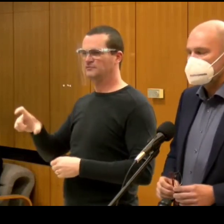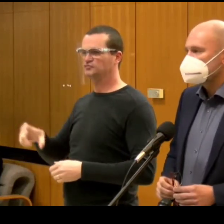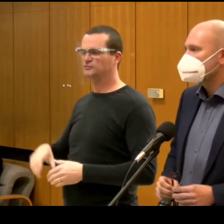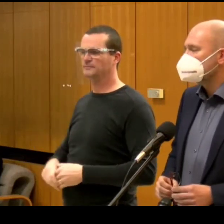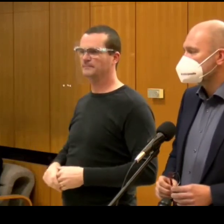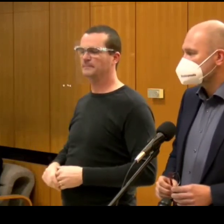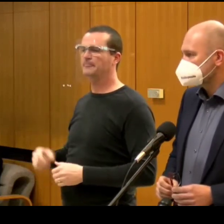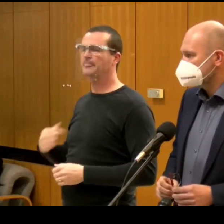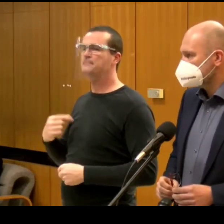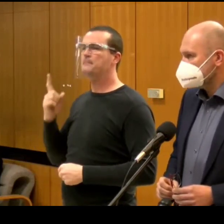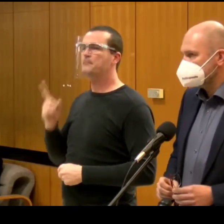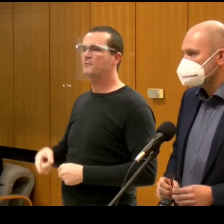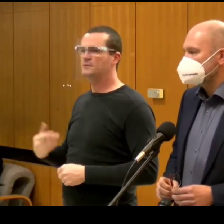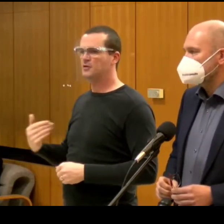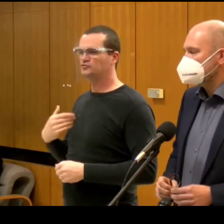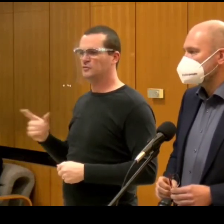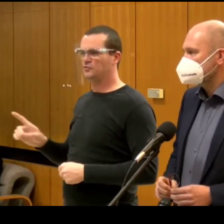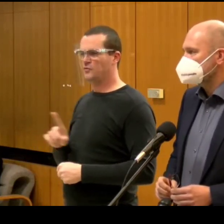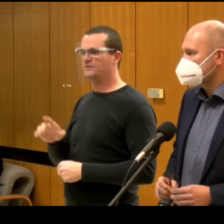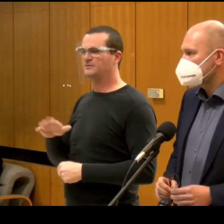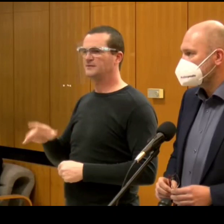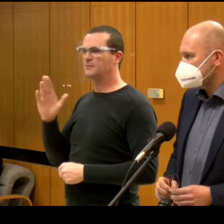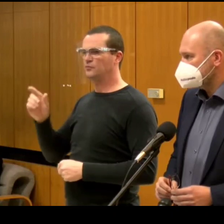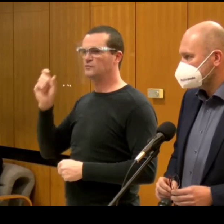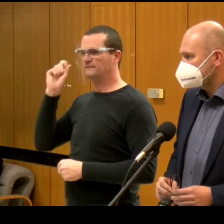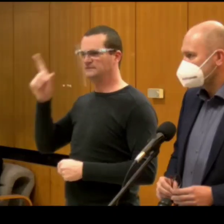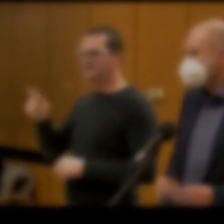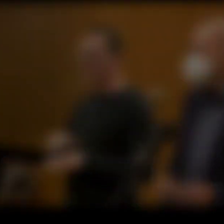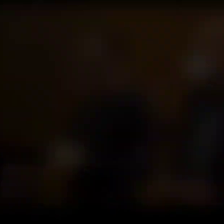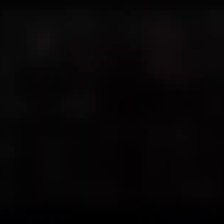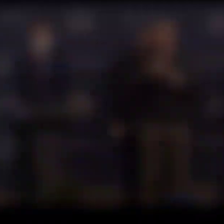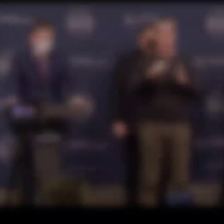Máme povinnú školskú dochádzku a deti sa budú vzdelávať.